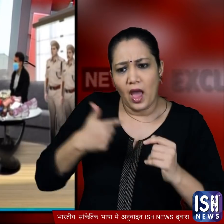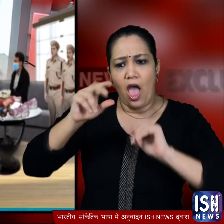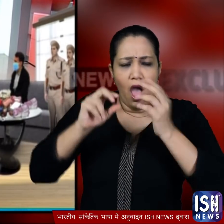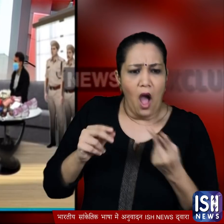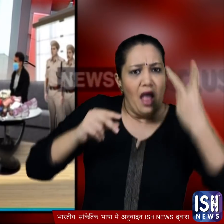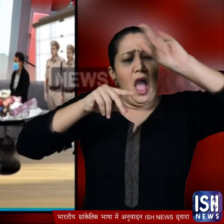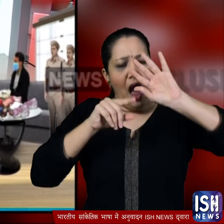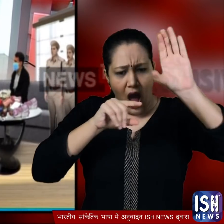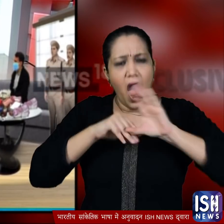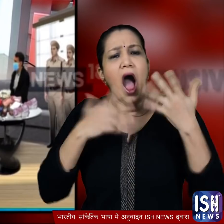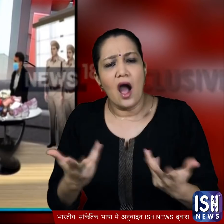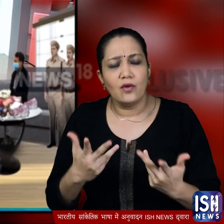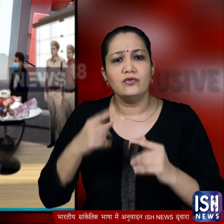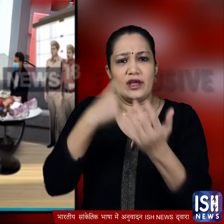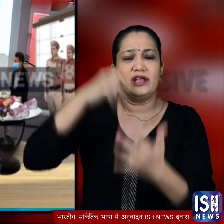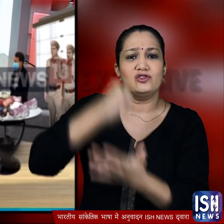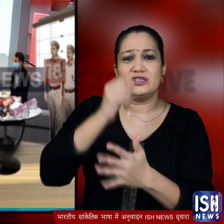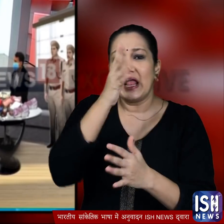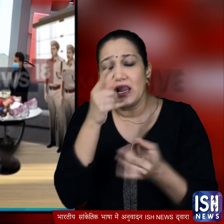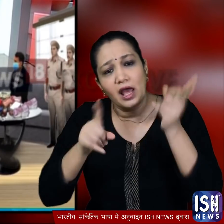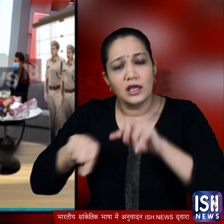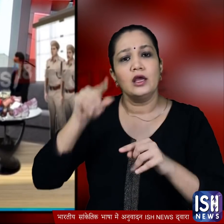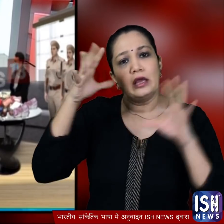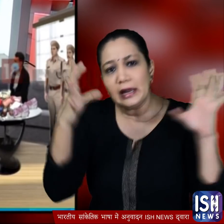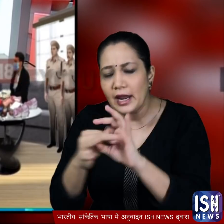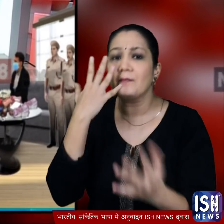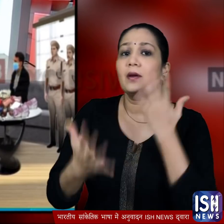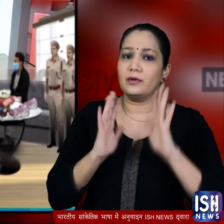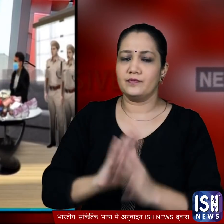आरोप को कुछ दिन पहले के फर्जी रेजिस्टेशन कार्ड के मामले से जोड़कर देखा जा रहा है।